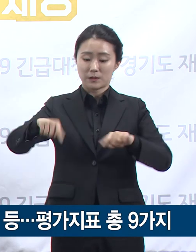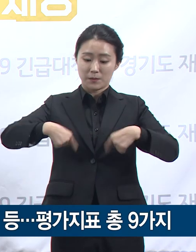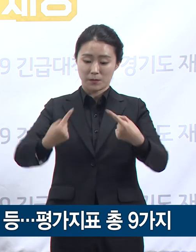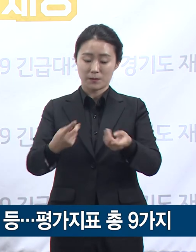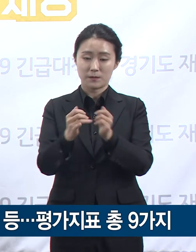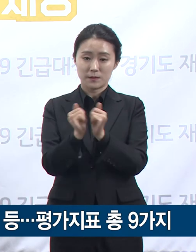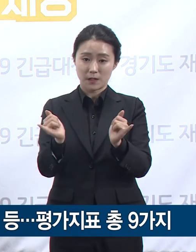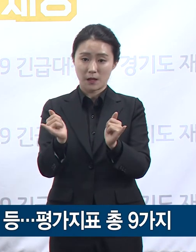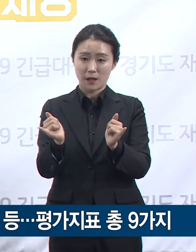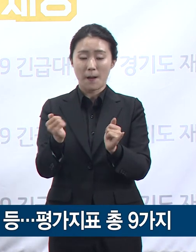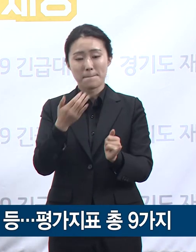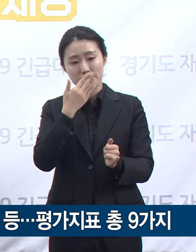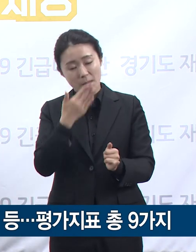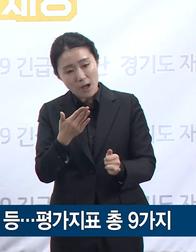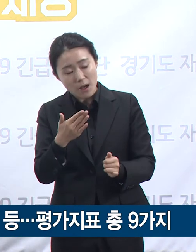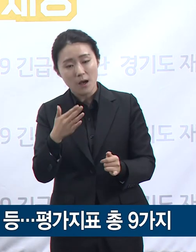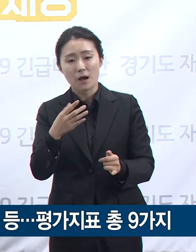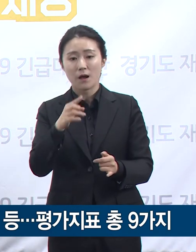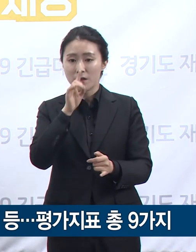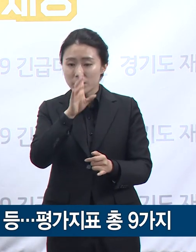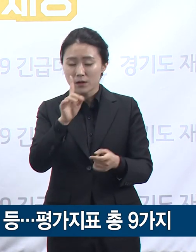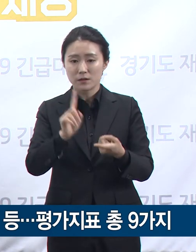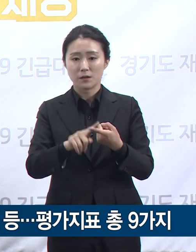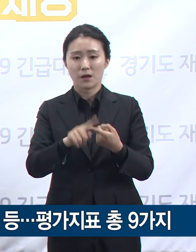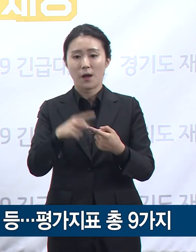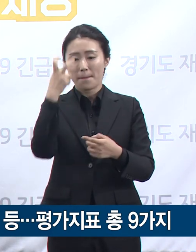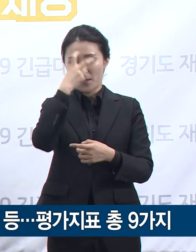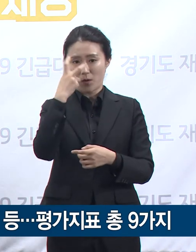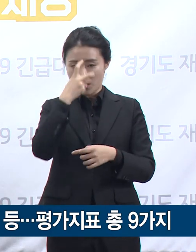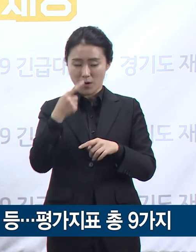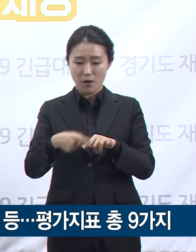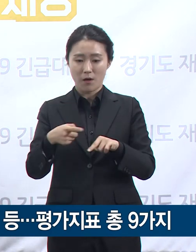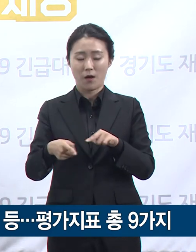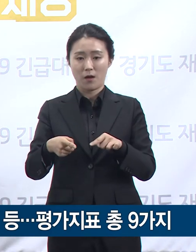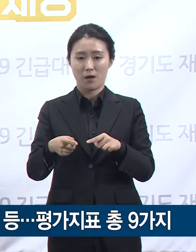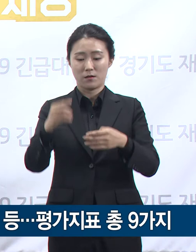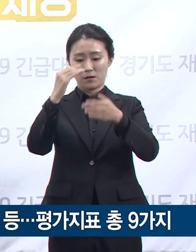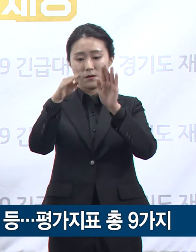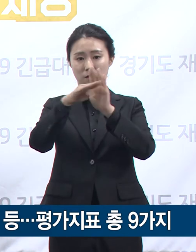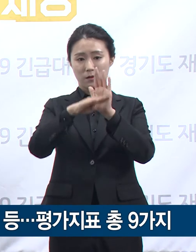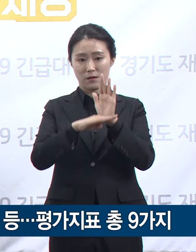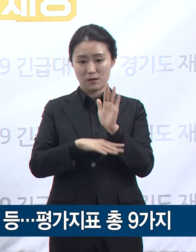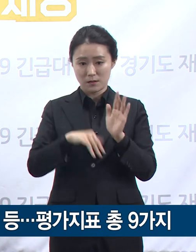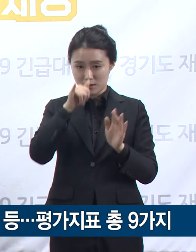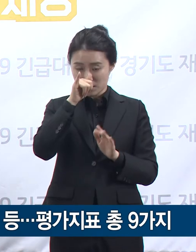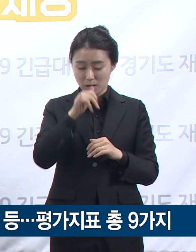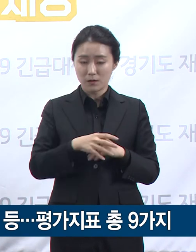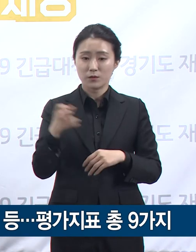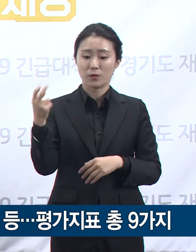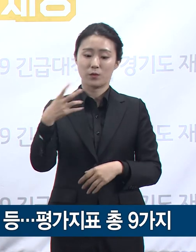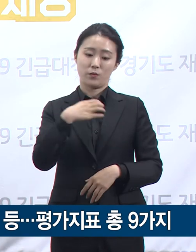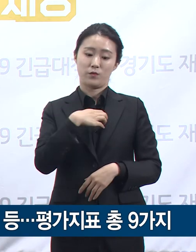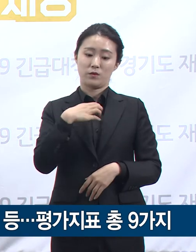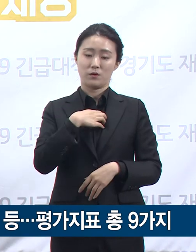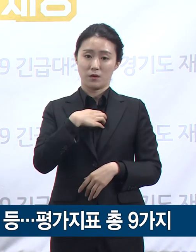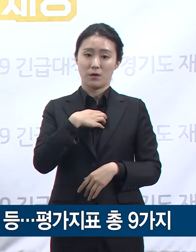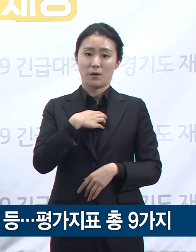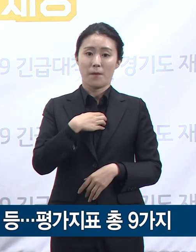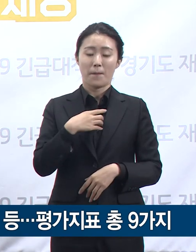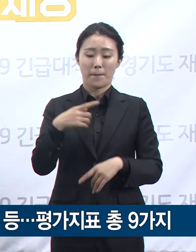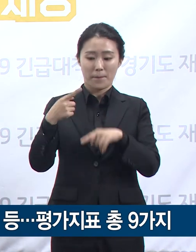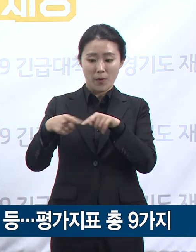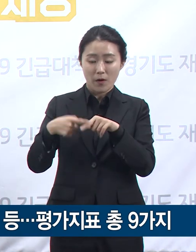또한 탄력적으로 적용해야 하는 정부의 평가 지표 특성상 위험도 평가 시에 대체로 가능, 일정 수준